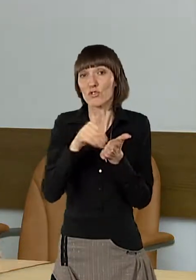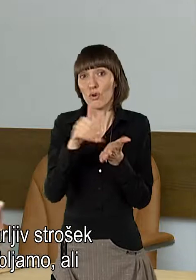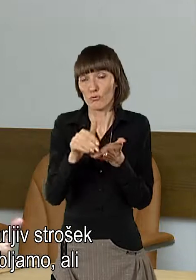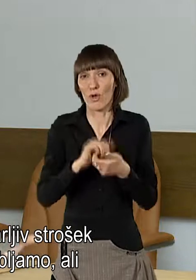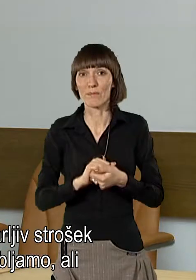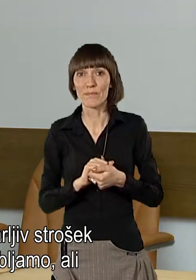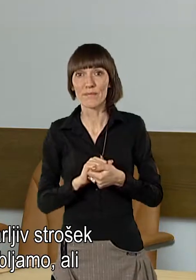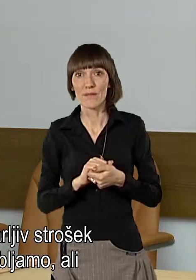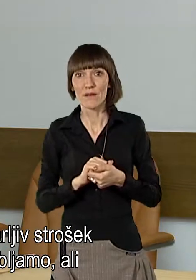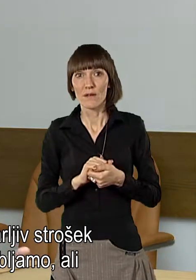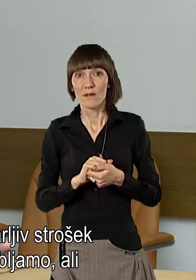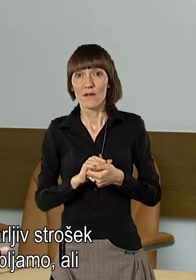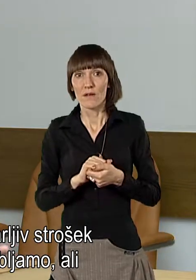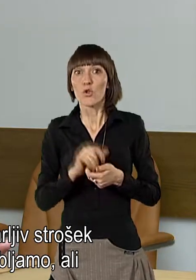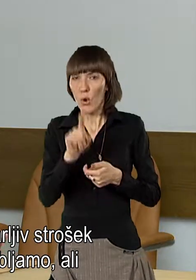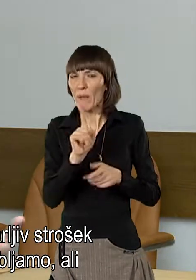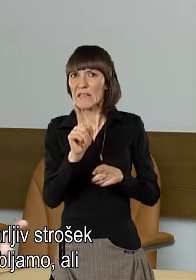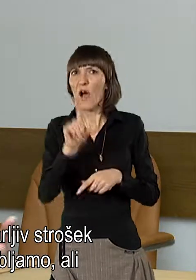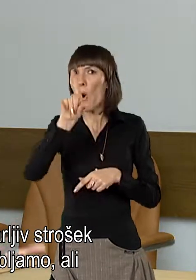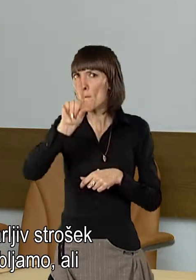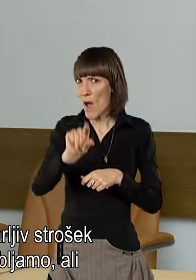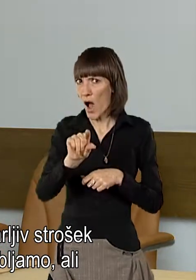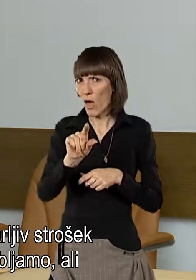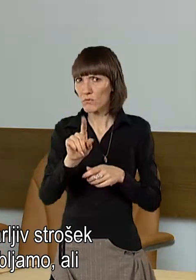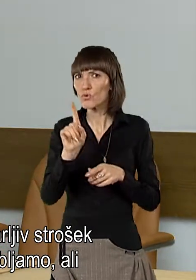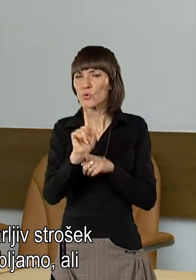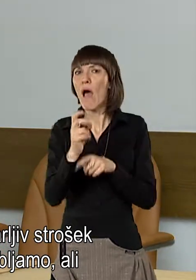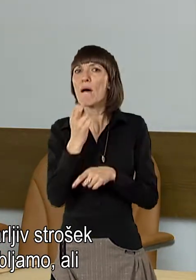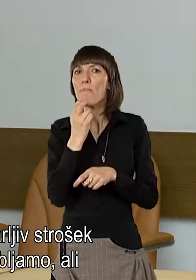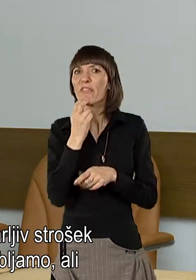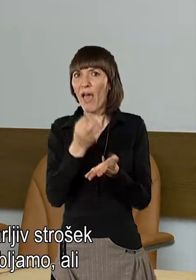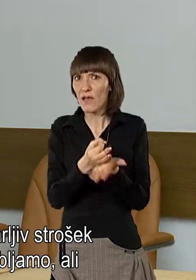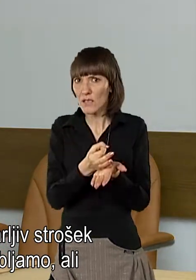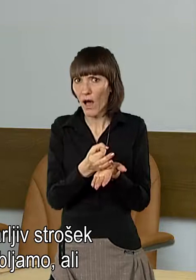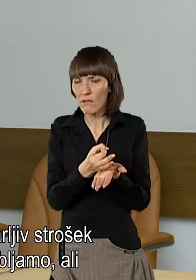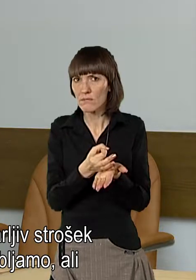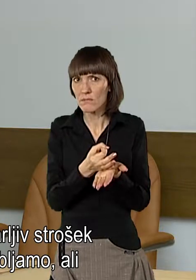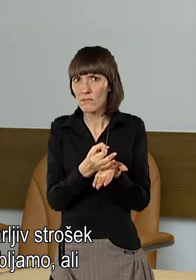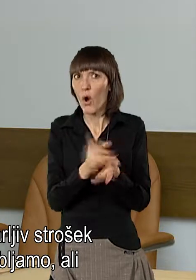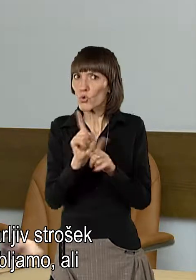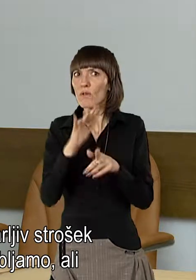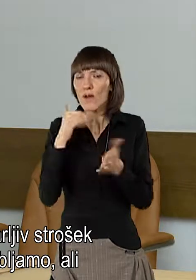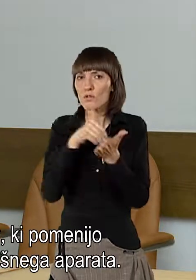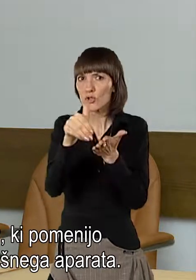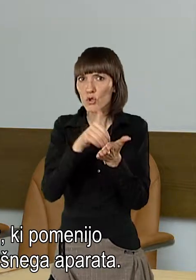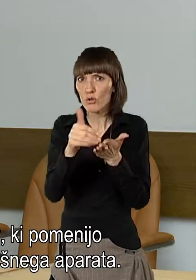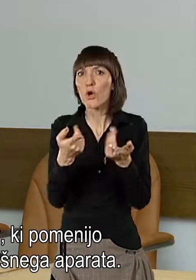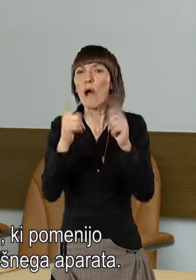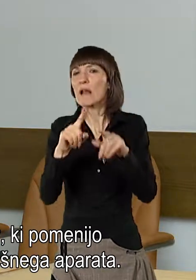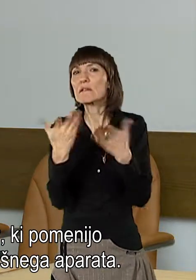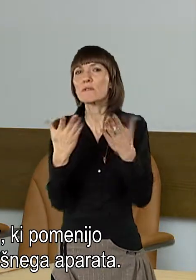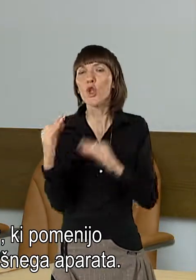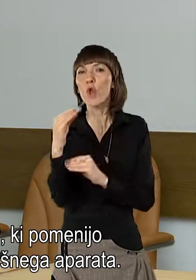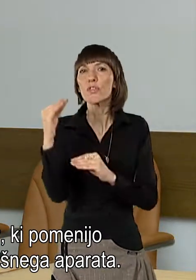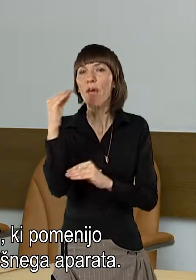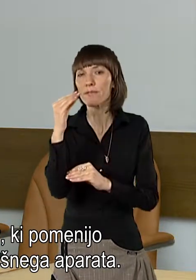Ravno tako, ko bom rekla, obejstvo, ne zanimrljiv strošek baterij, ki jih uporabljamo, ali pa kakršnih kol